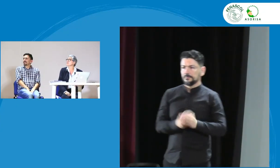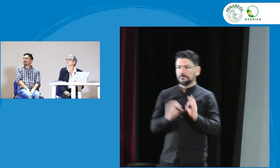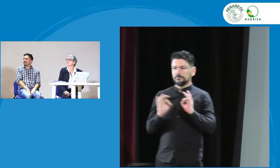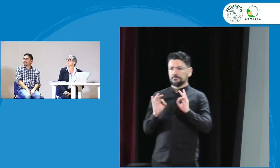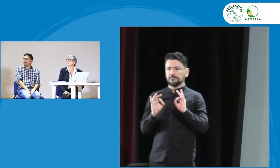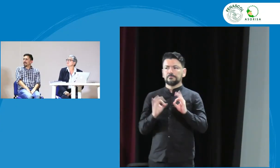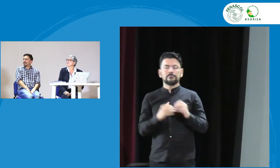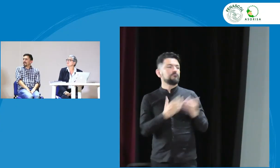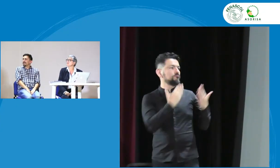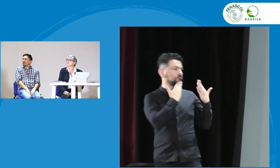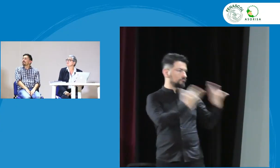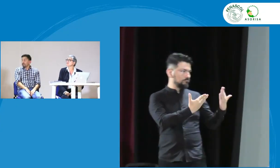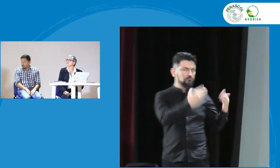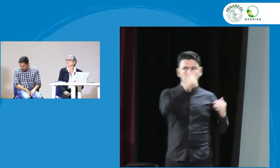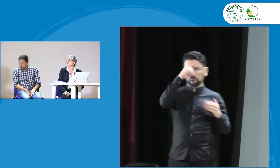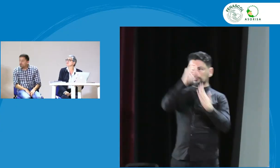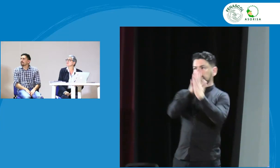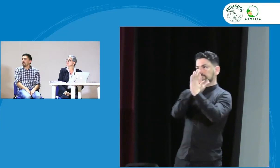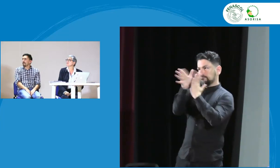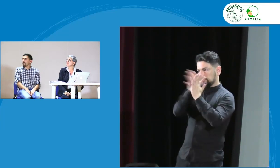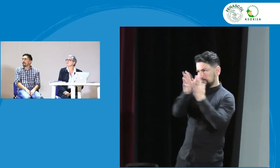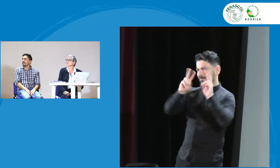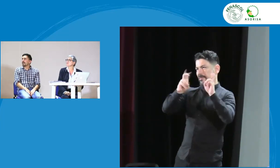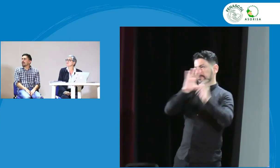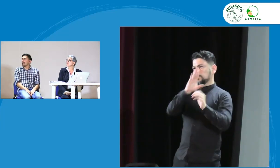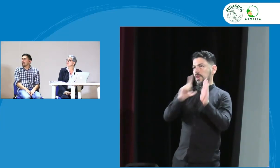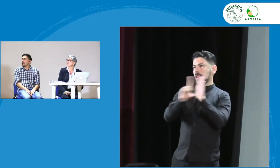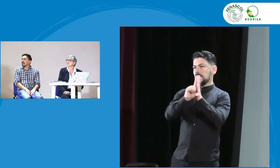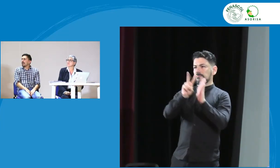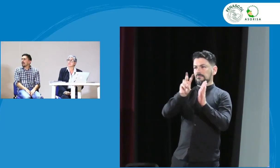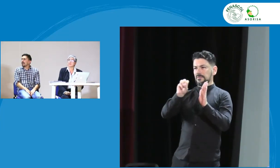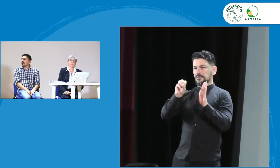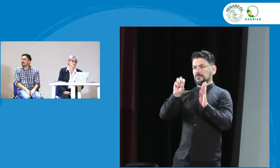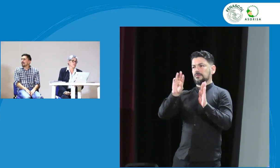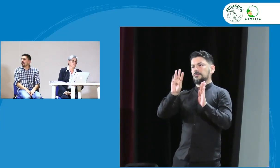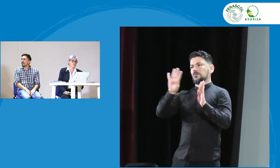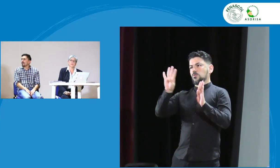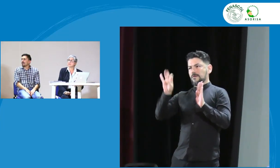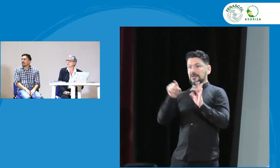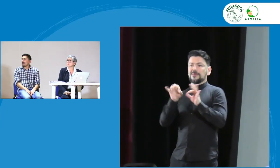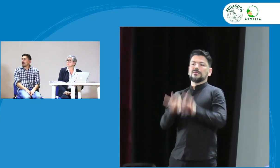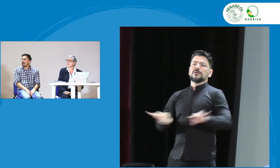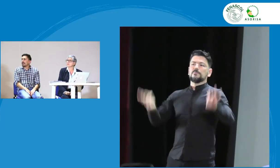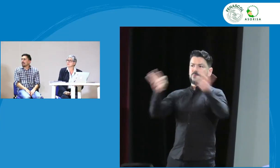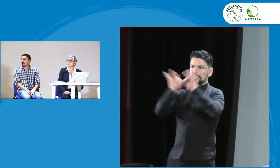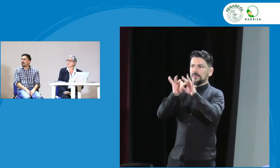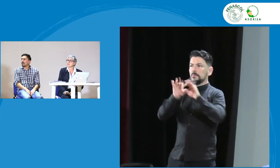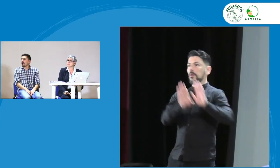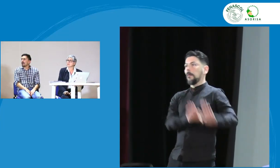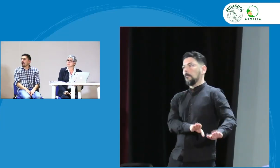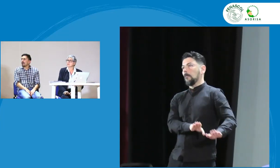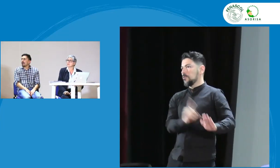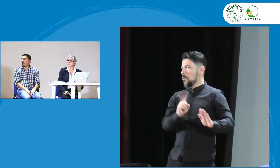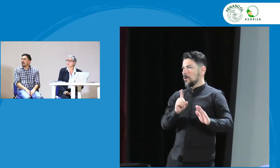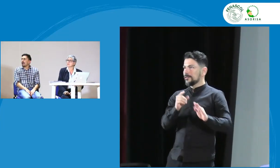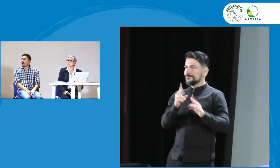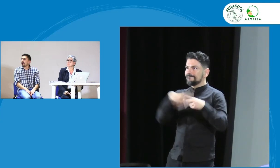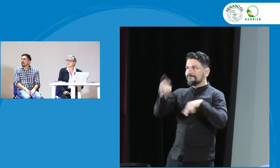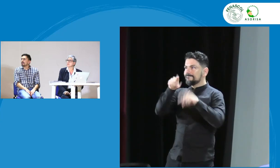Perfecto, muchas gracias, Jovenia, por tu respuesta con respecto a la ley 2049. La idea es que abramos los